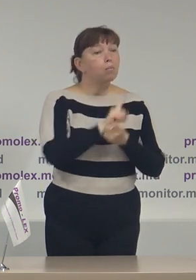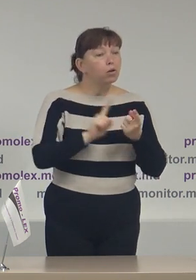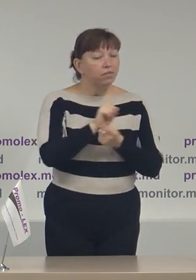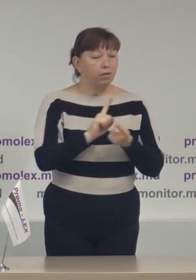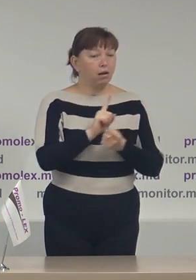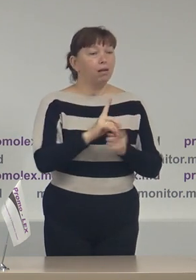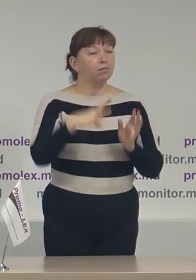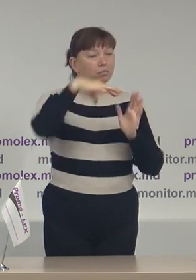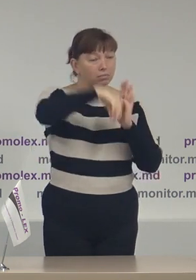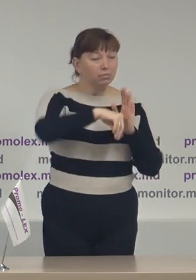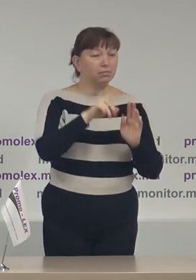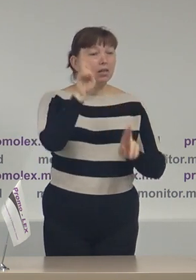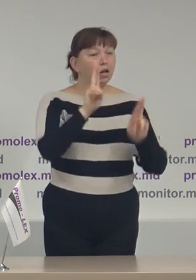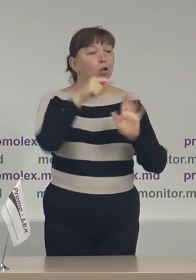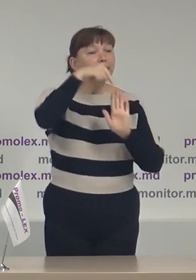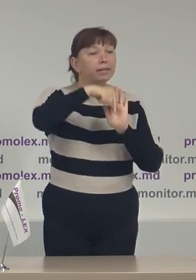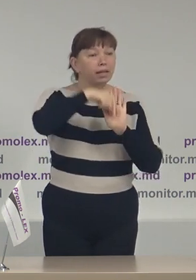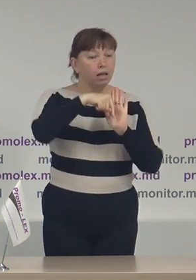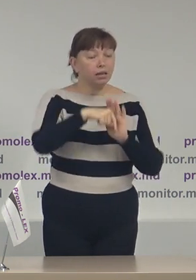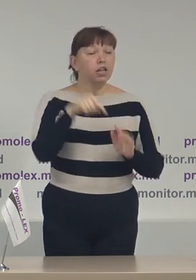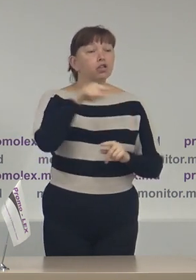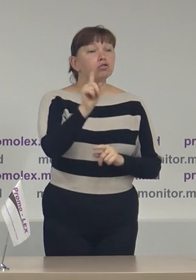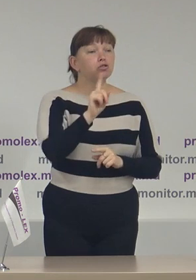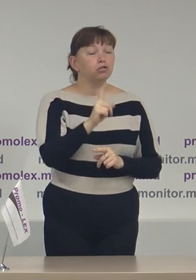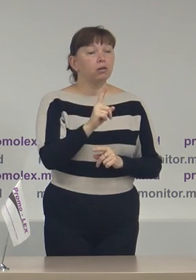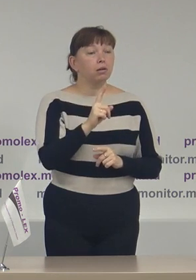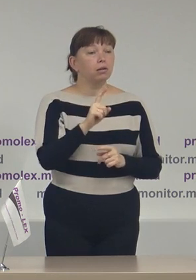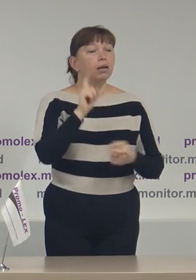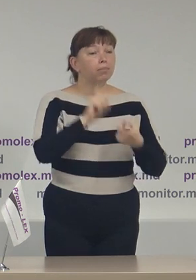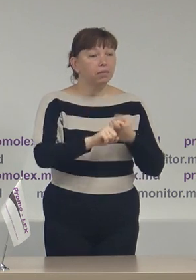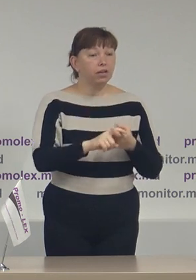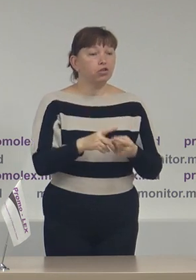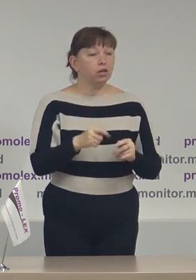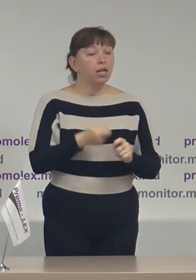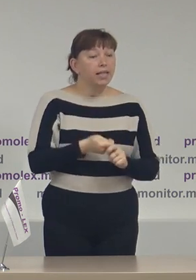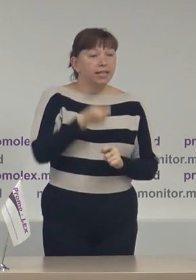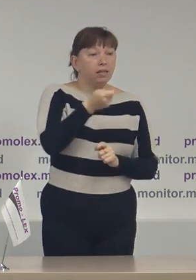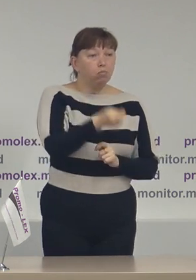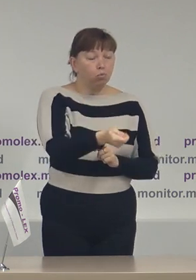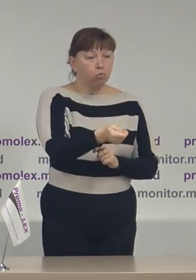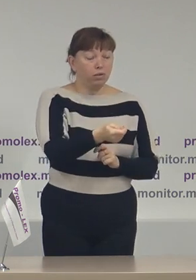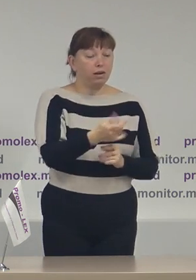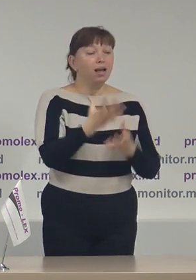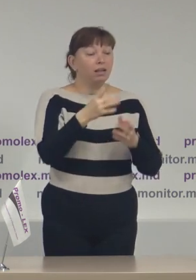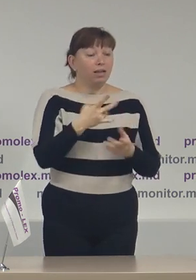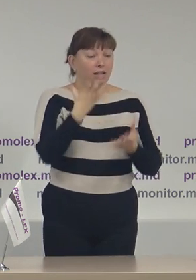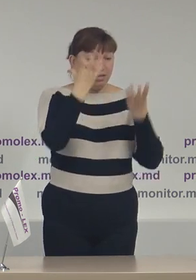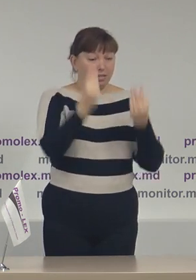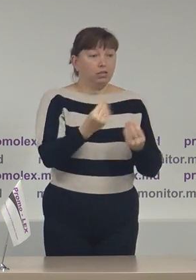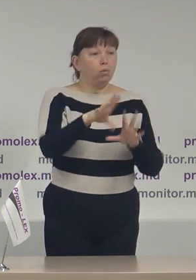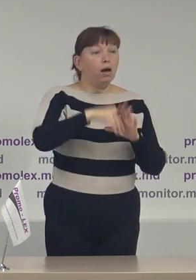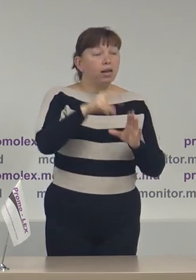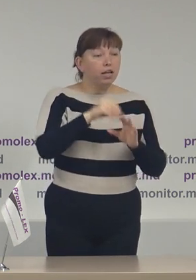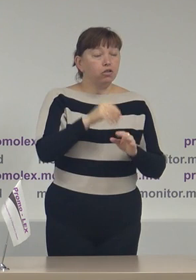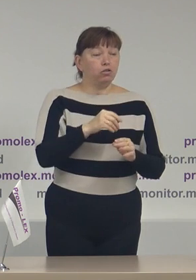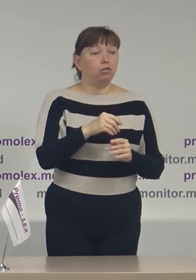regulamentelor interne în ceea ce privește depunerea în ziua alegerilor a